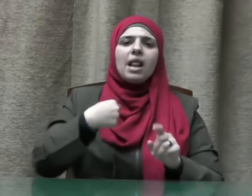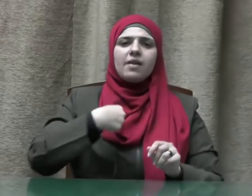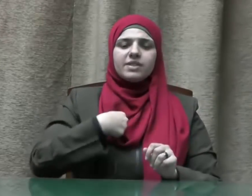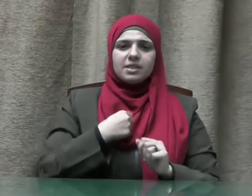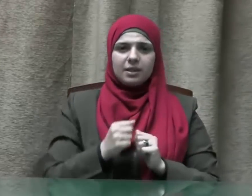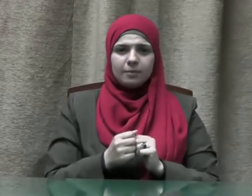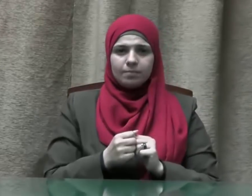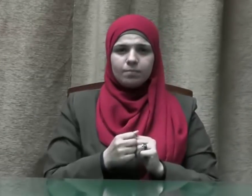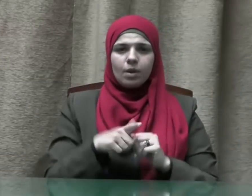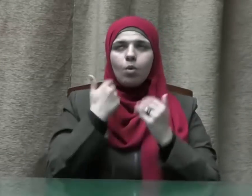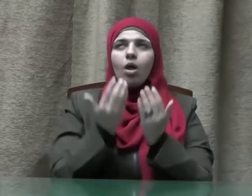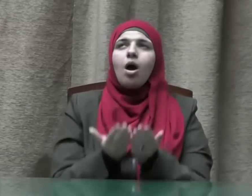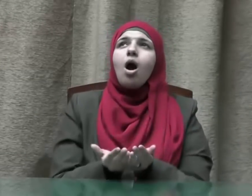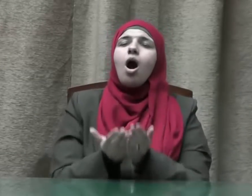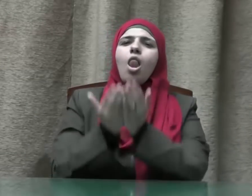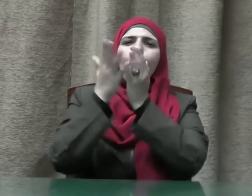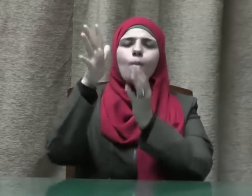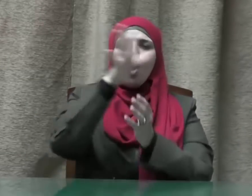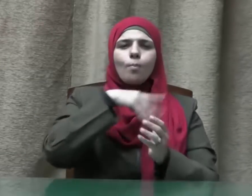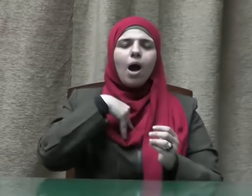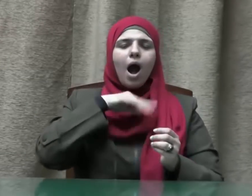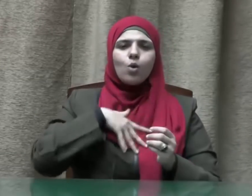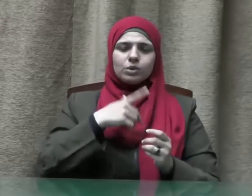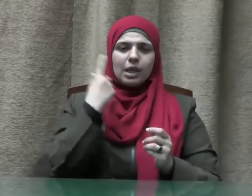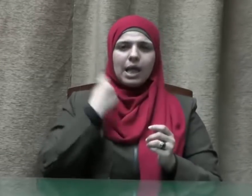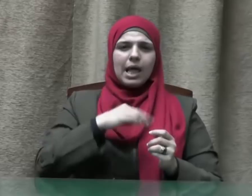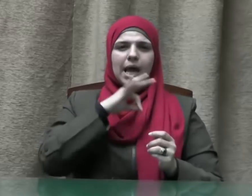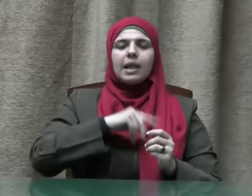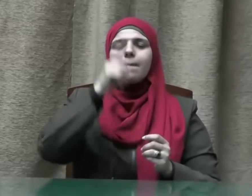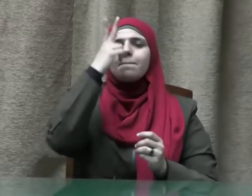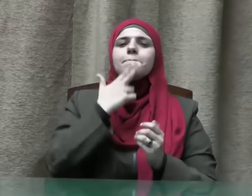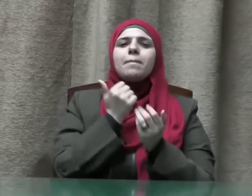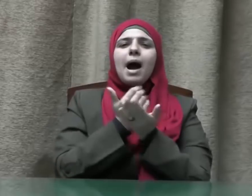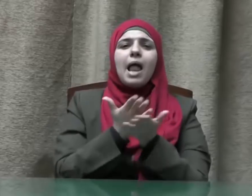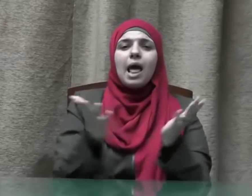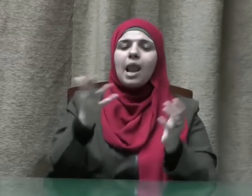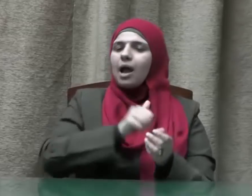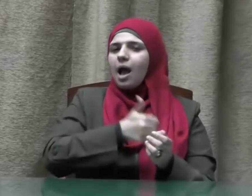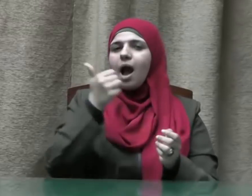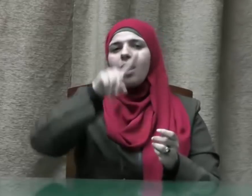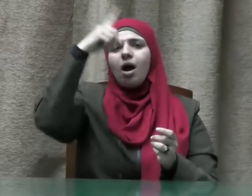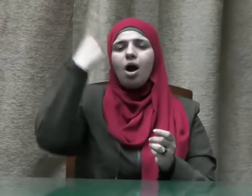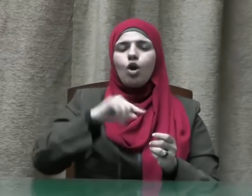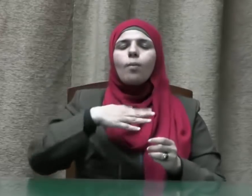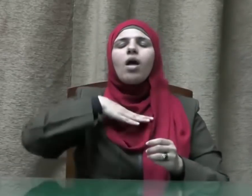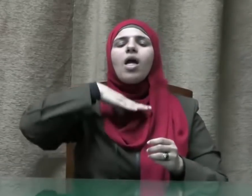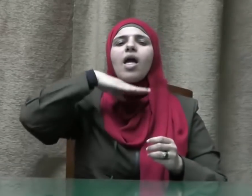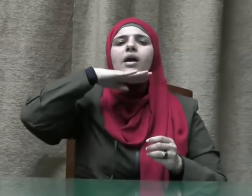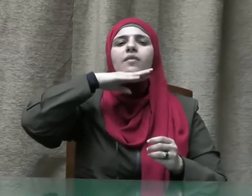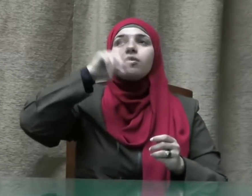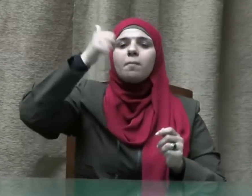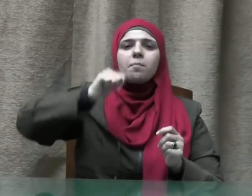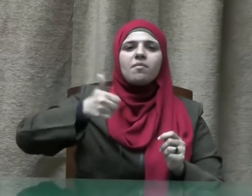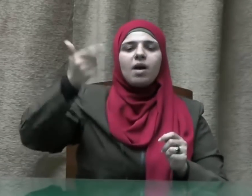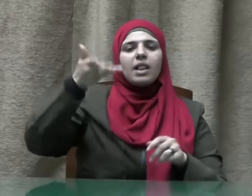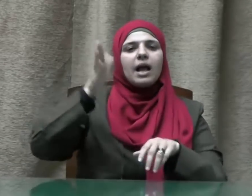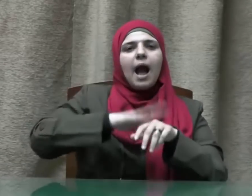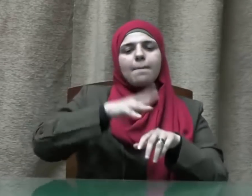اللهم اغننا بحلالك عن حرامك واكفنا بفضلك عمن سواك